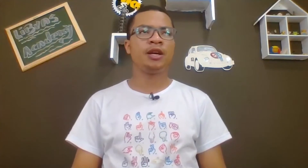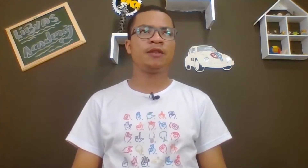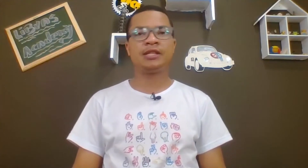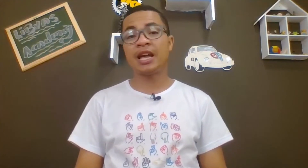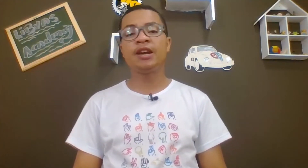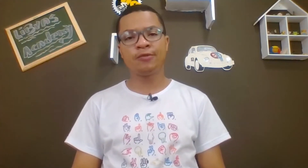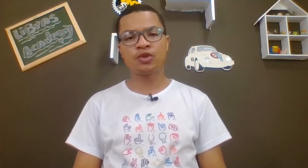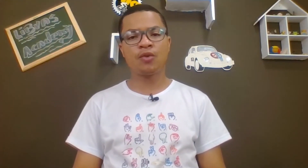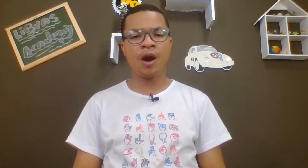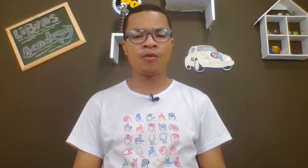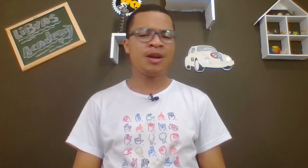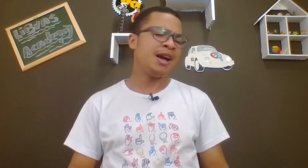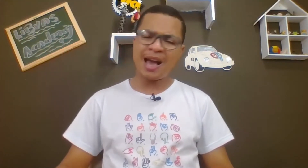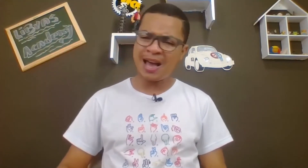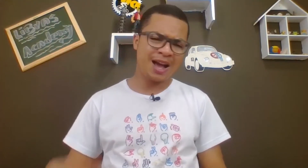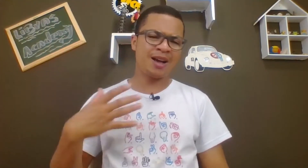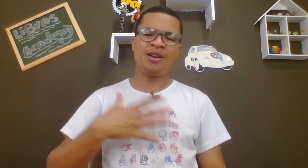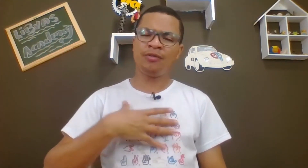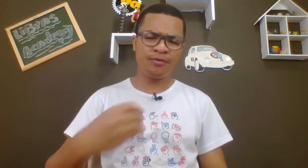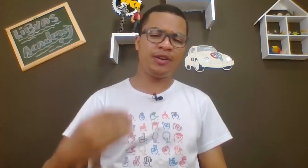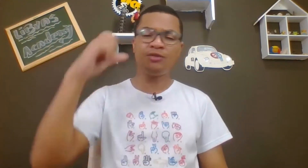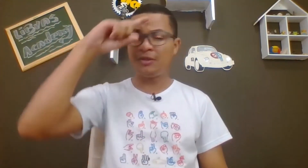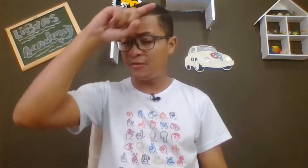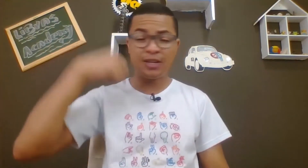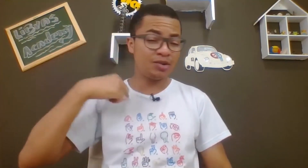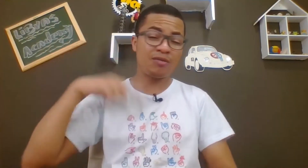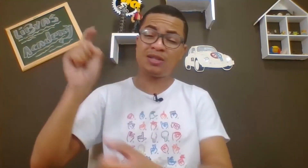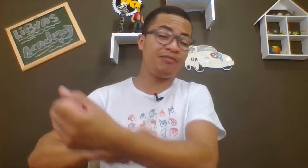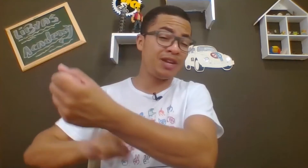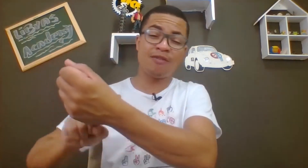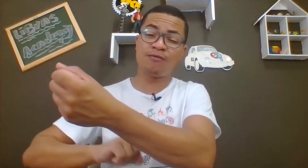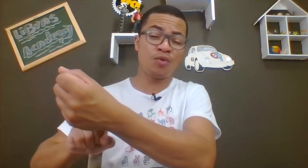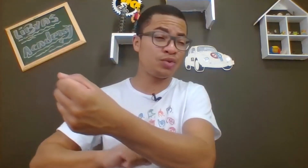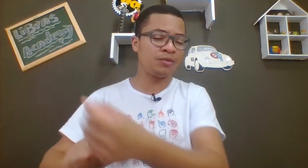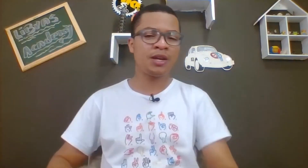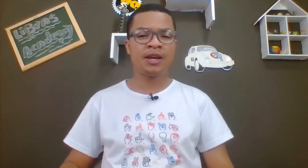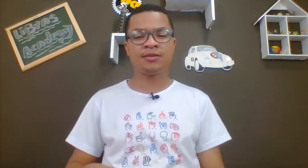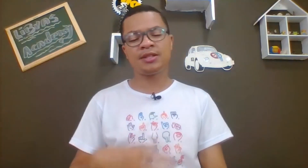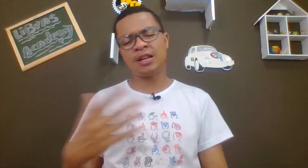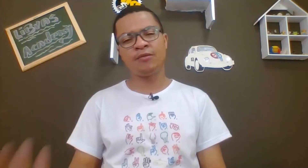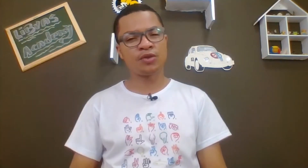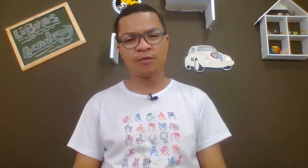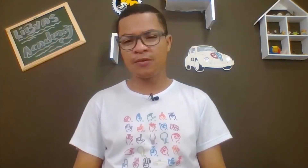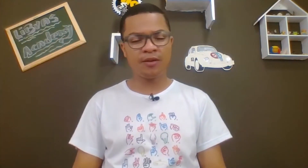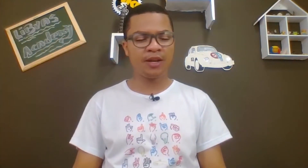que você está nervoso com algo. Ah, filho difícil, eu assim, nervoso. Você está nervoso com o filho, né?